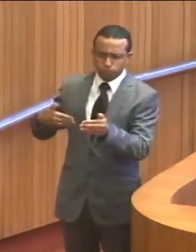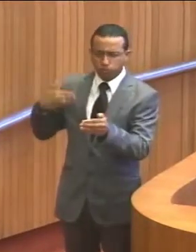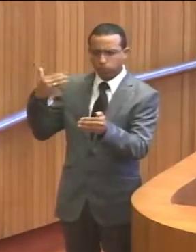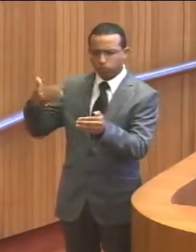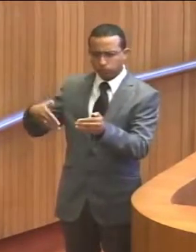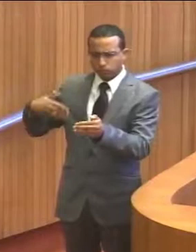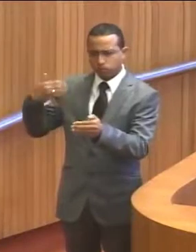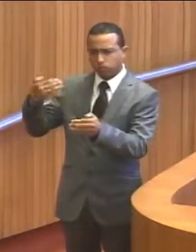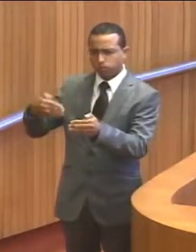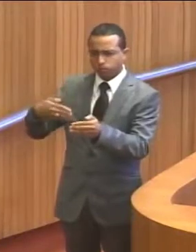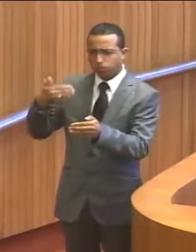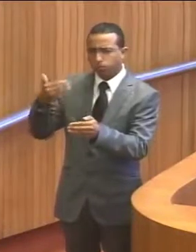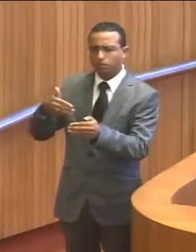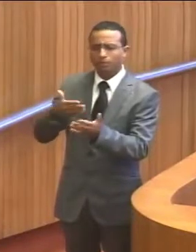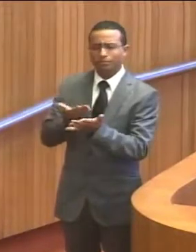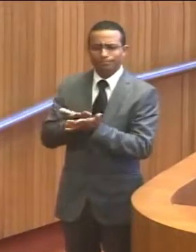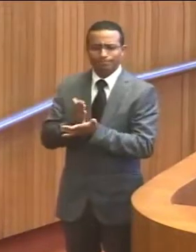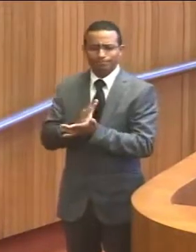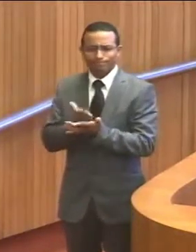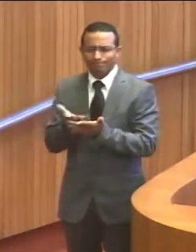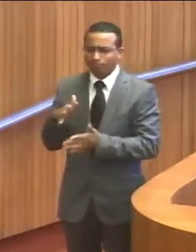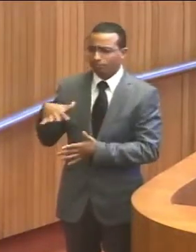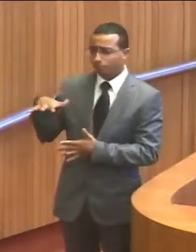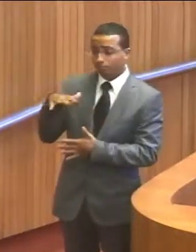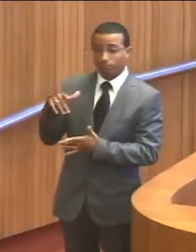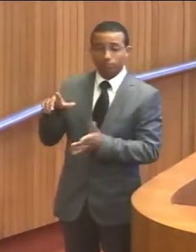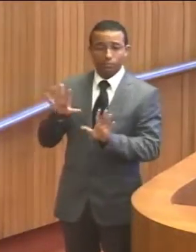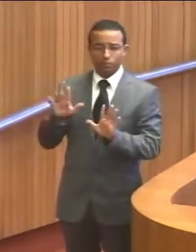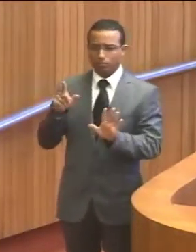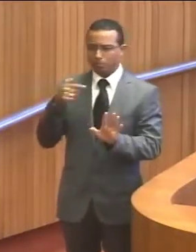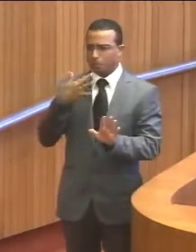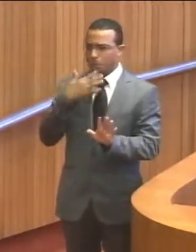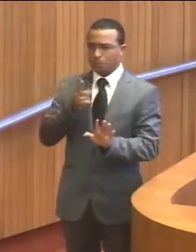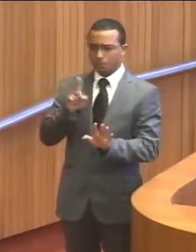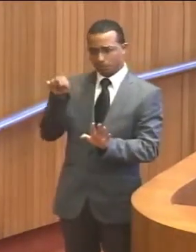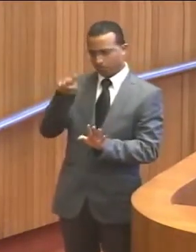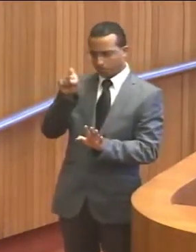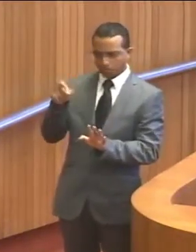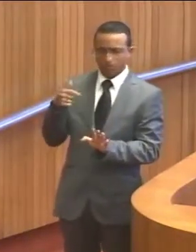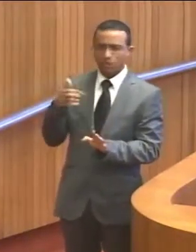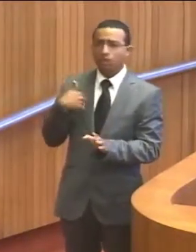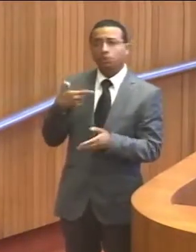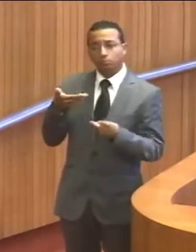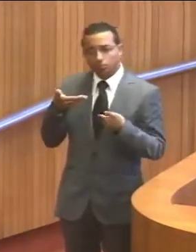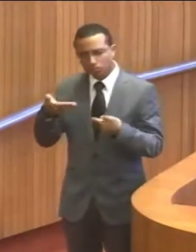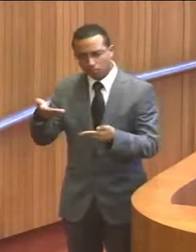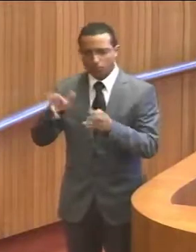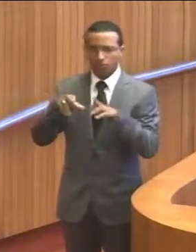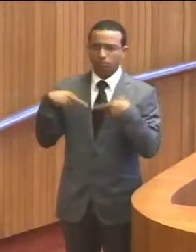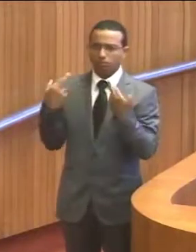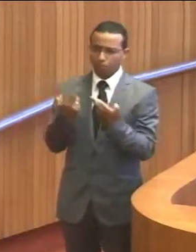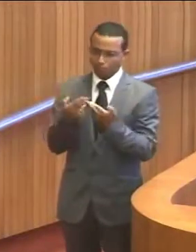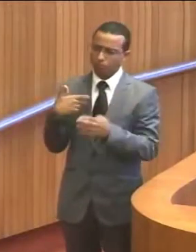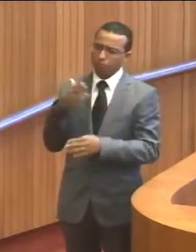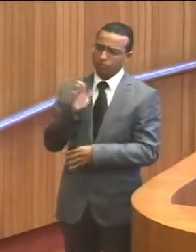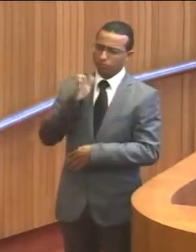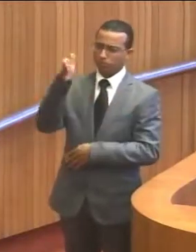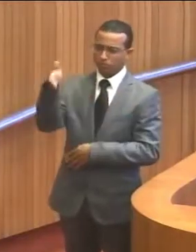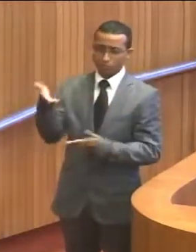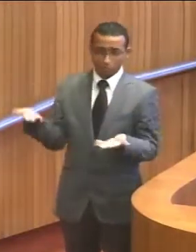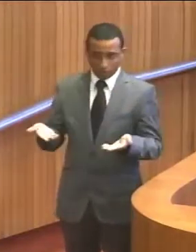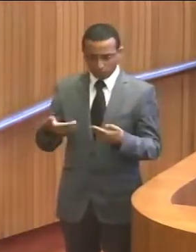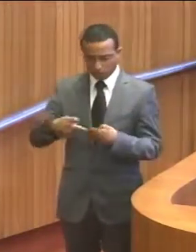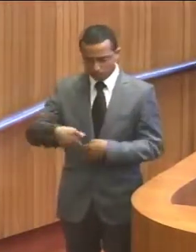e causa um desconforto muito grande, eu não sei exatamente qual é a realidade, mas fui convidado para uma reunião, estarei lá esta semana ainda,